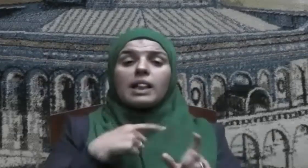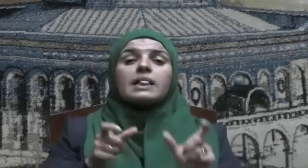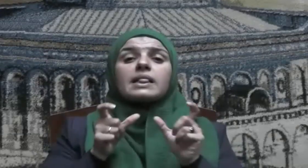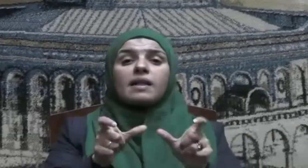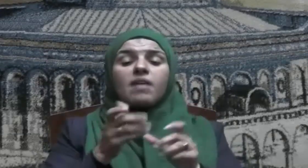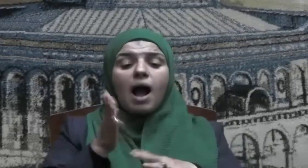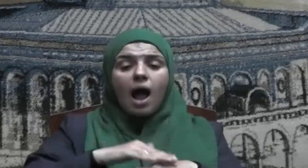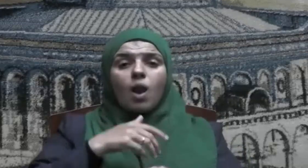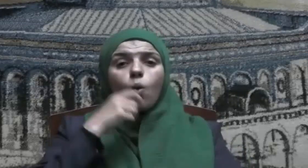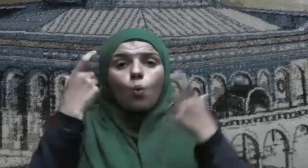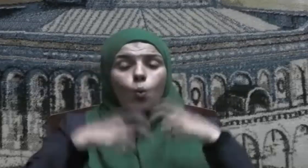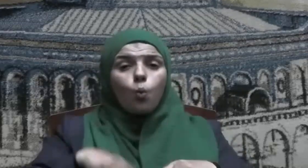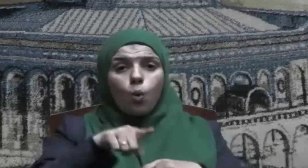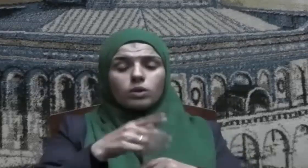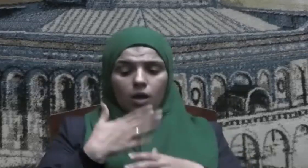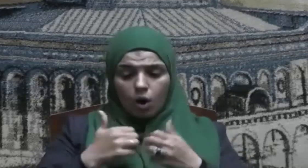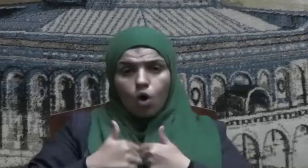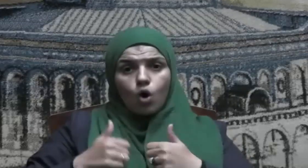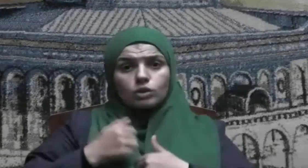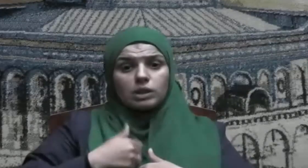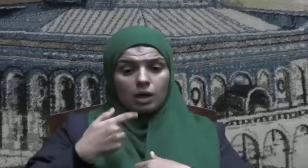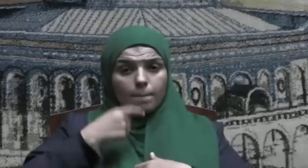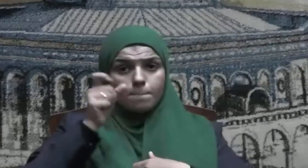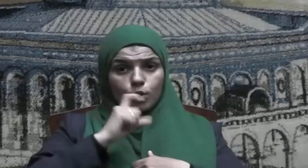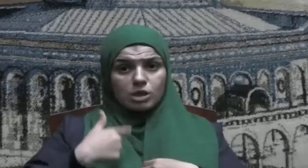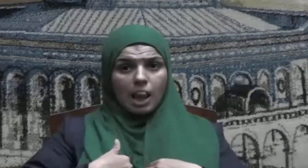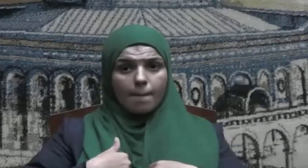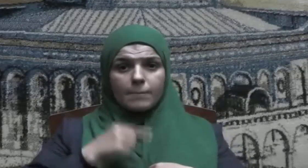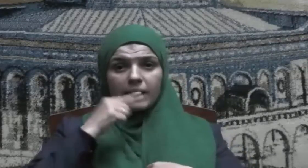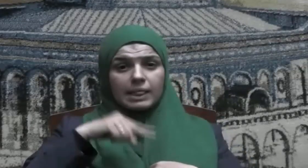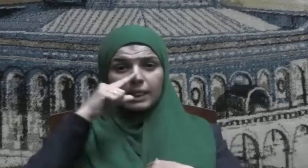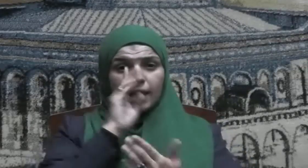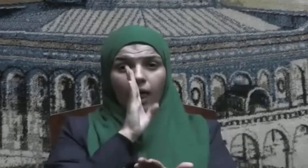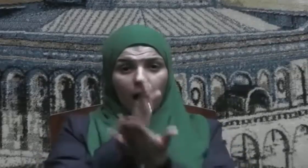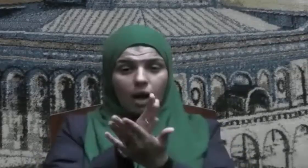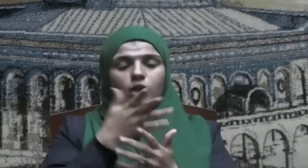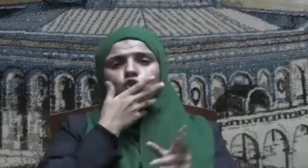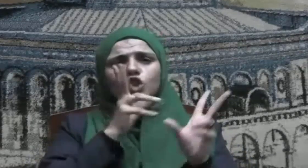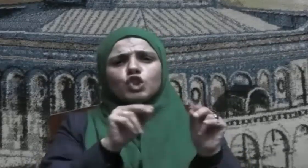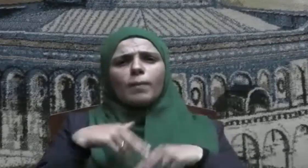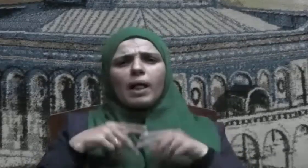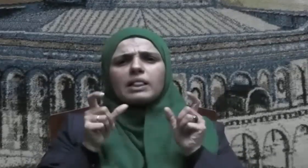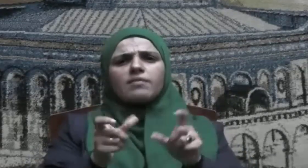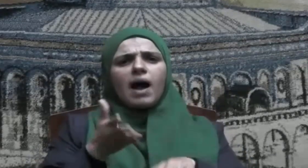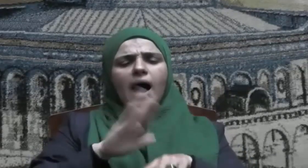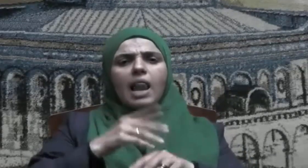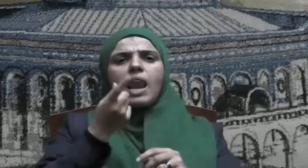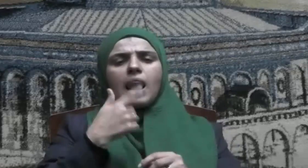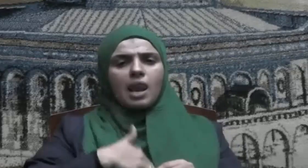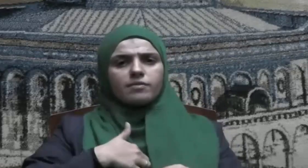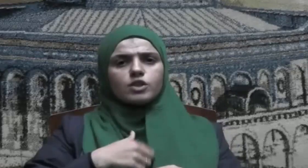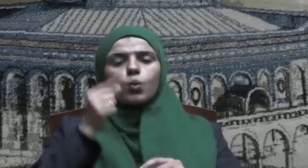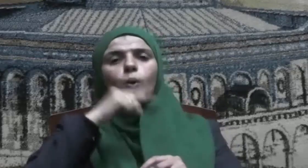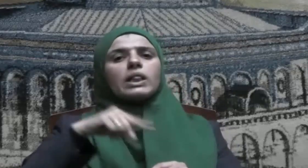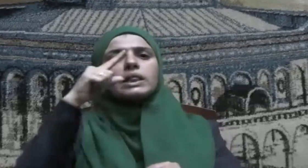الوطن والربع عند المسلم الحق كالدفاع عن النفس والدين والمال لأن الدين